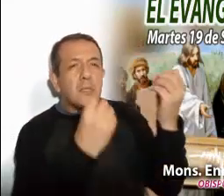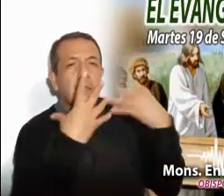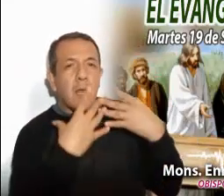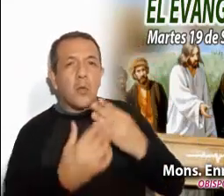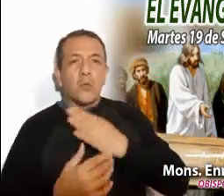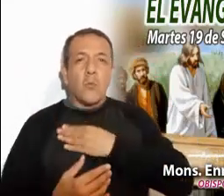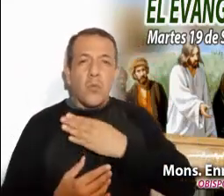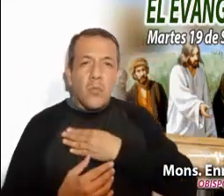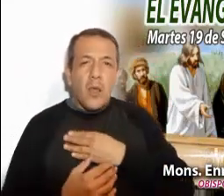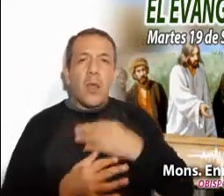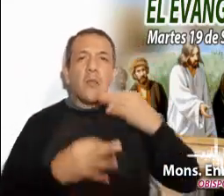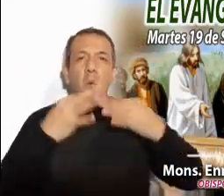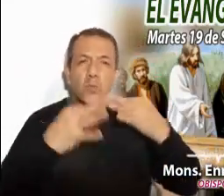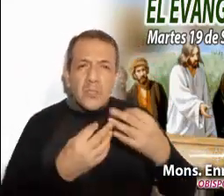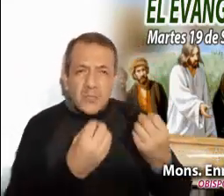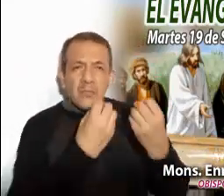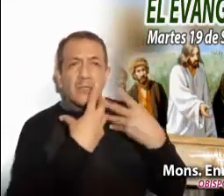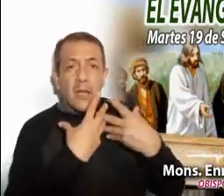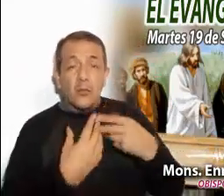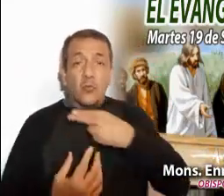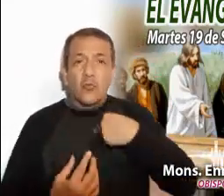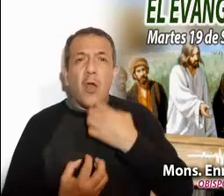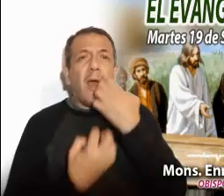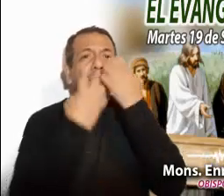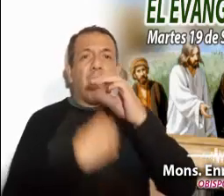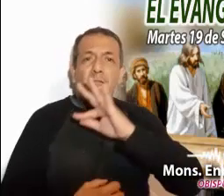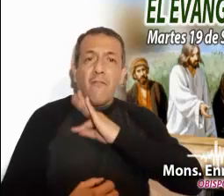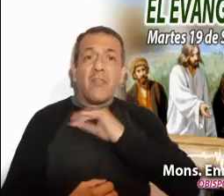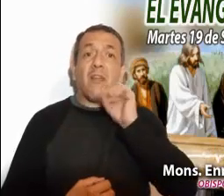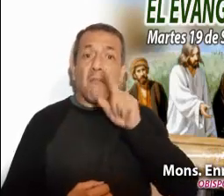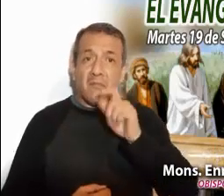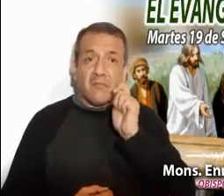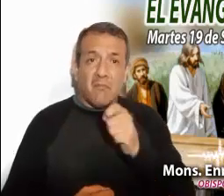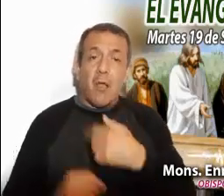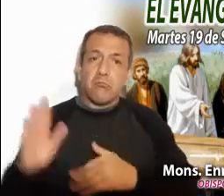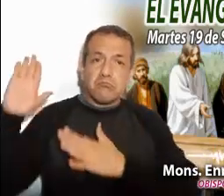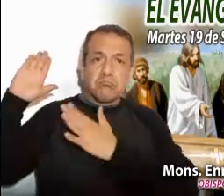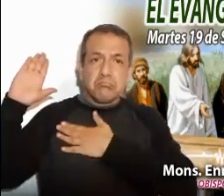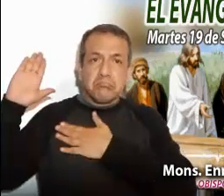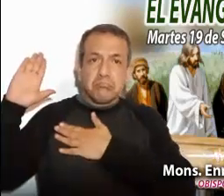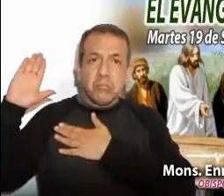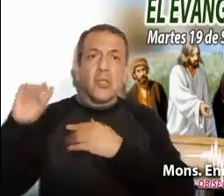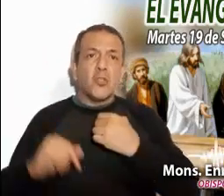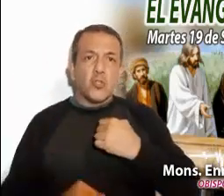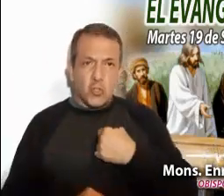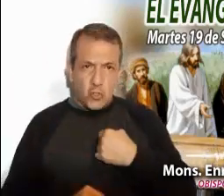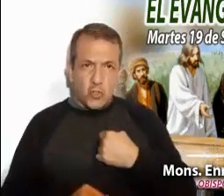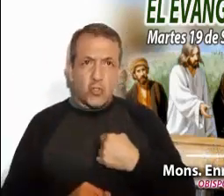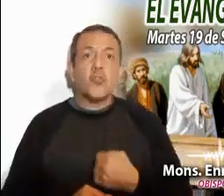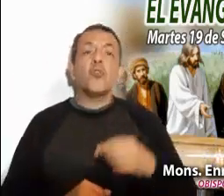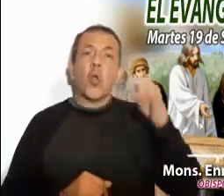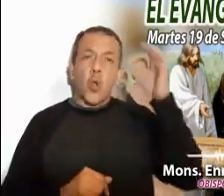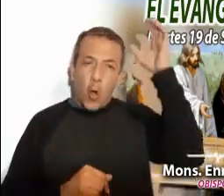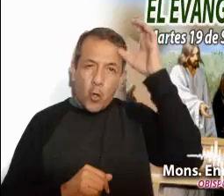justicia. Es un grito que elevamos con fe, pero también es un compromiso, como dice el Salmo, de proceder con recta